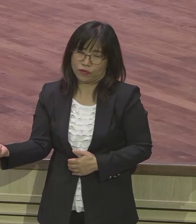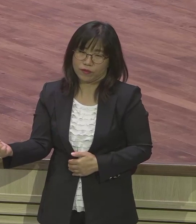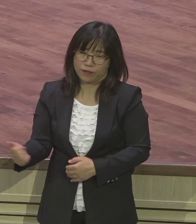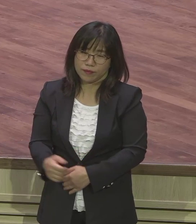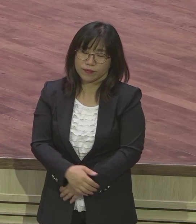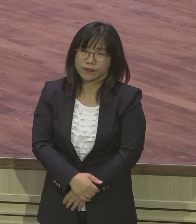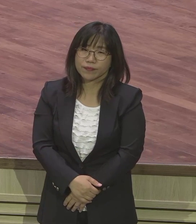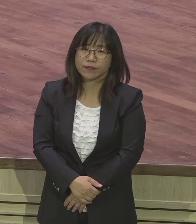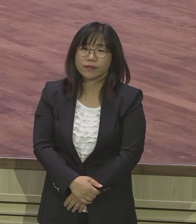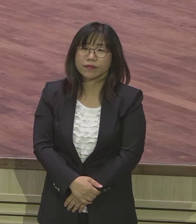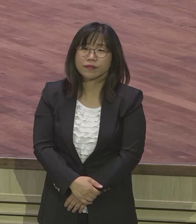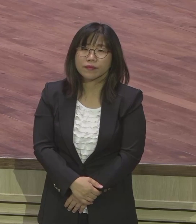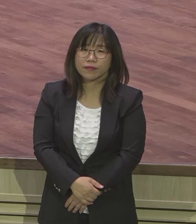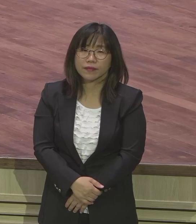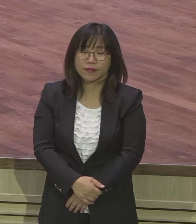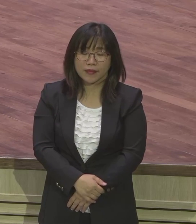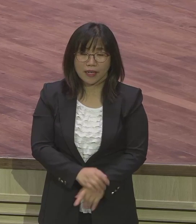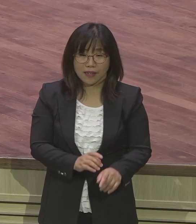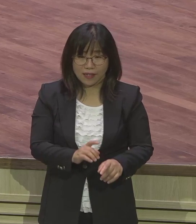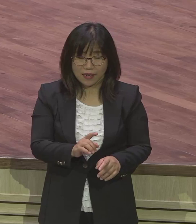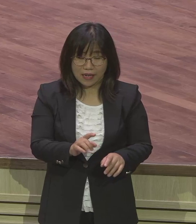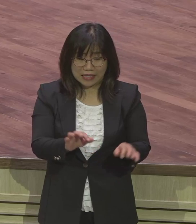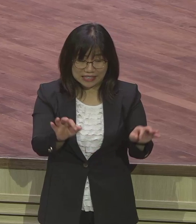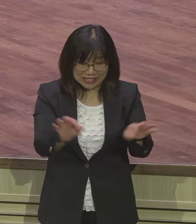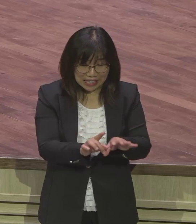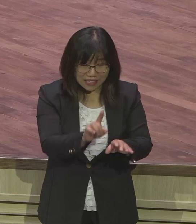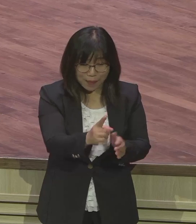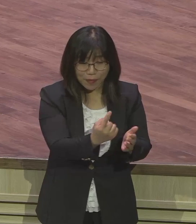한 번 떠나면 돌아오기가 쉽지 않아요